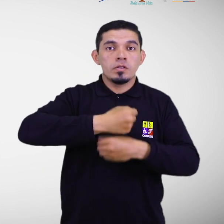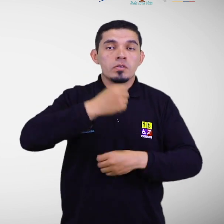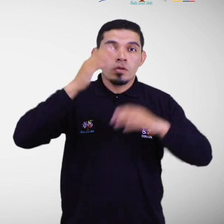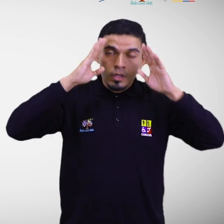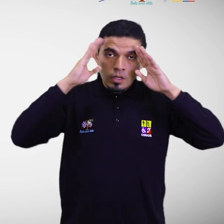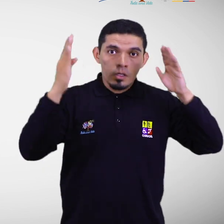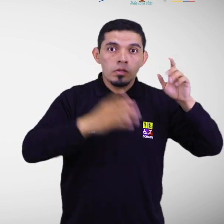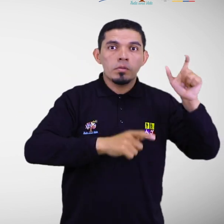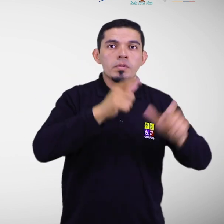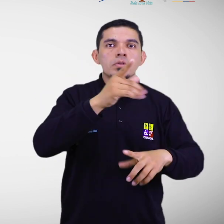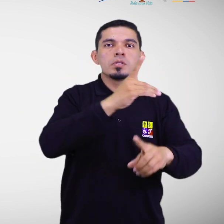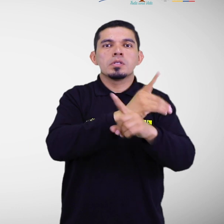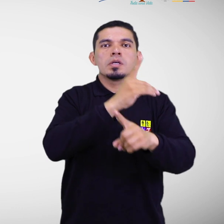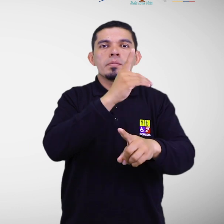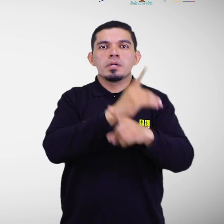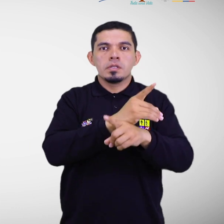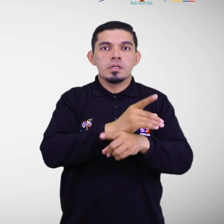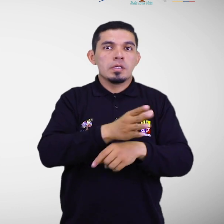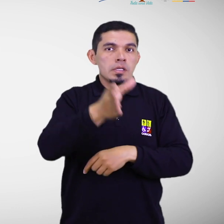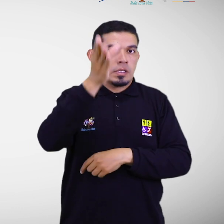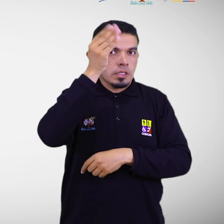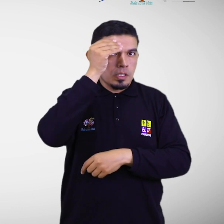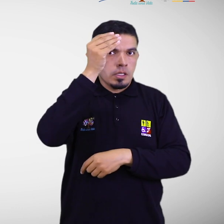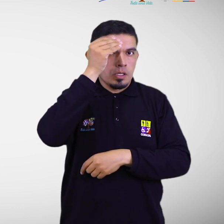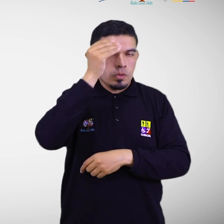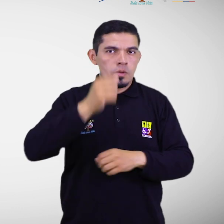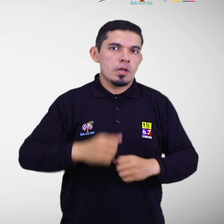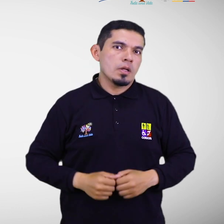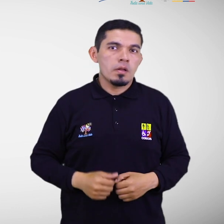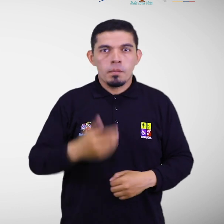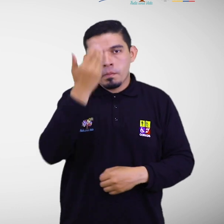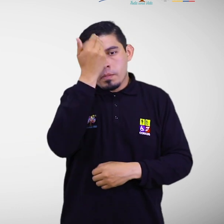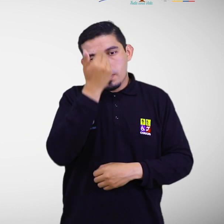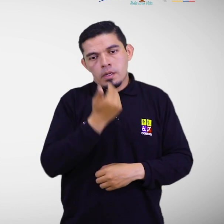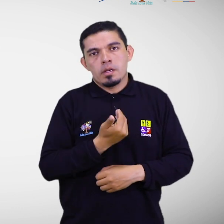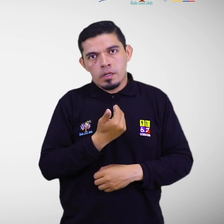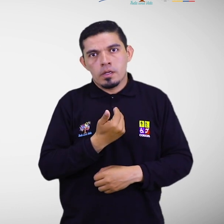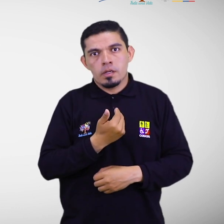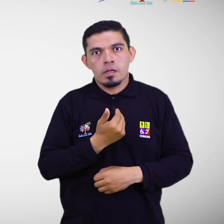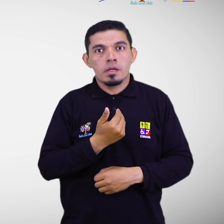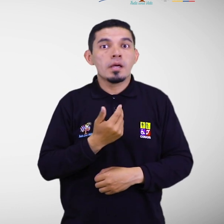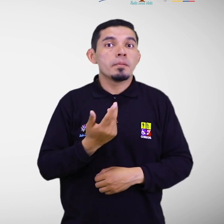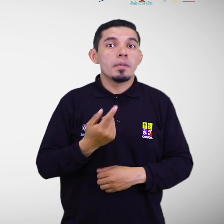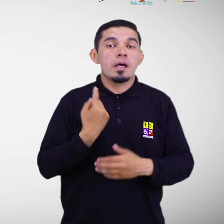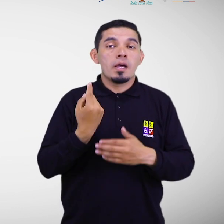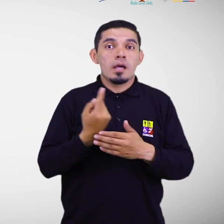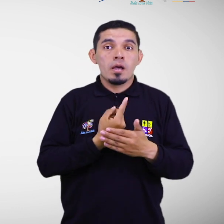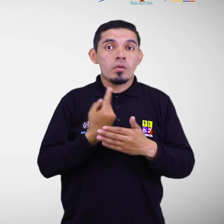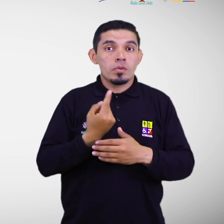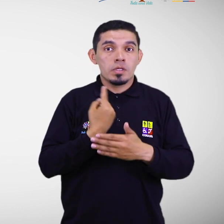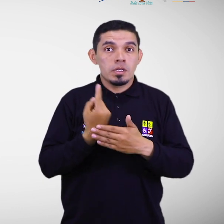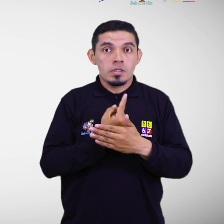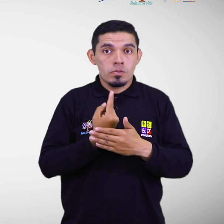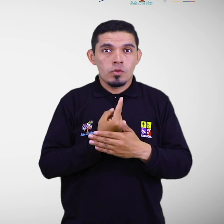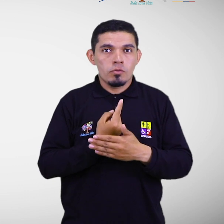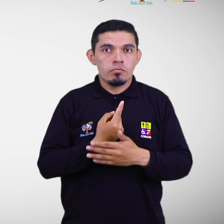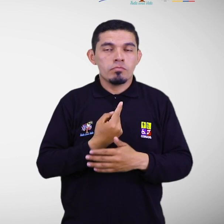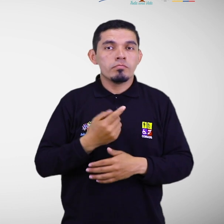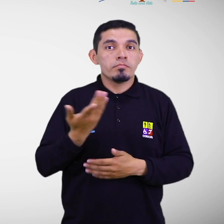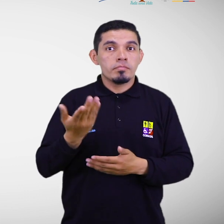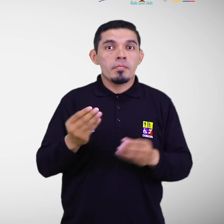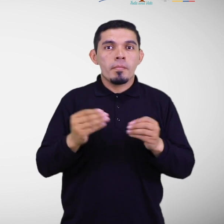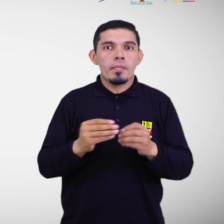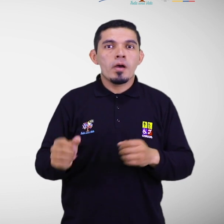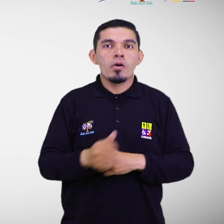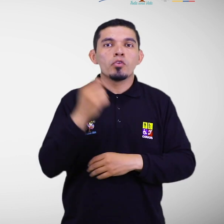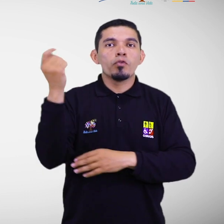Atención a la Persona con Discapacidad Intelectual, Parálisis Cerebral, Autismo y Síndrome Down. Fundación Divino